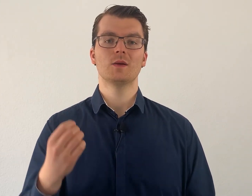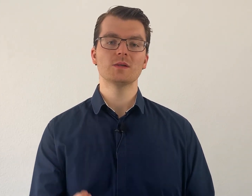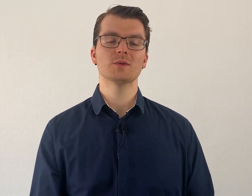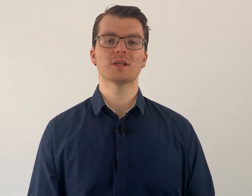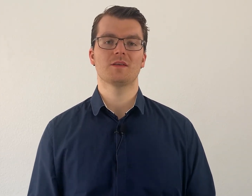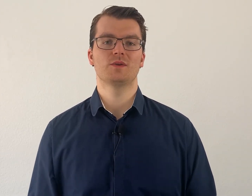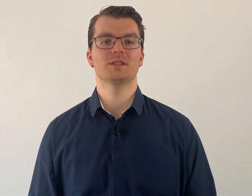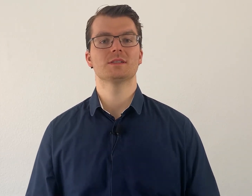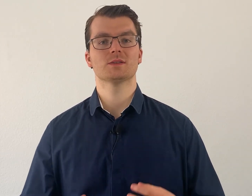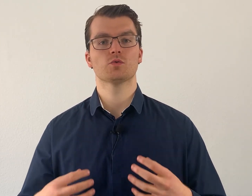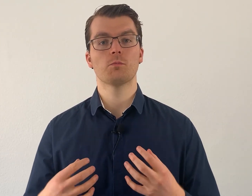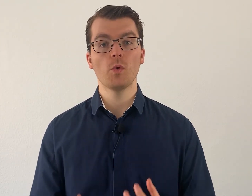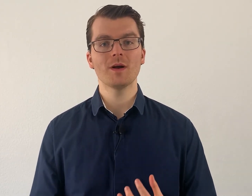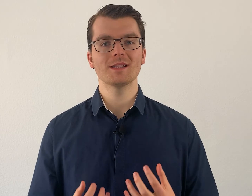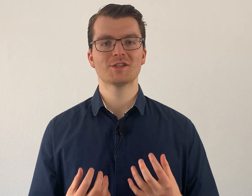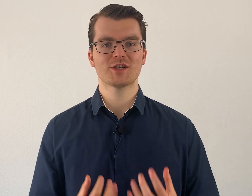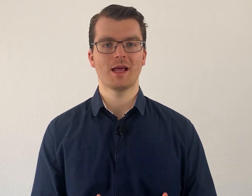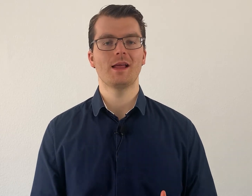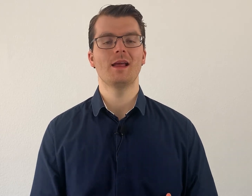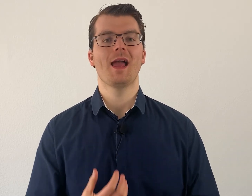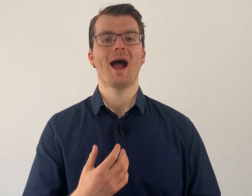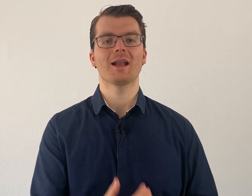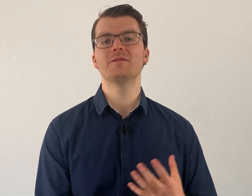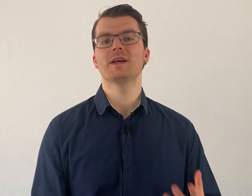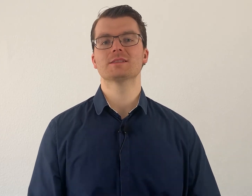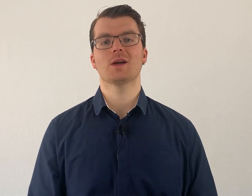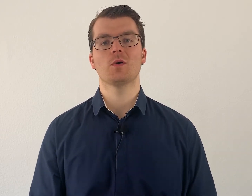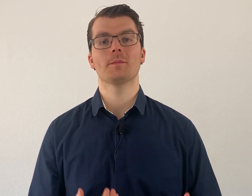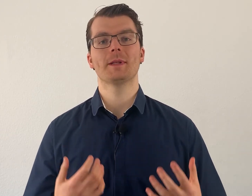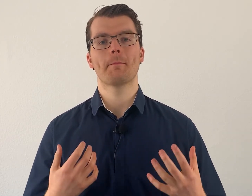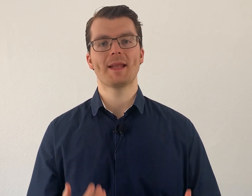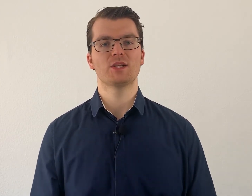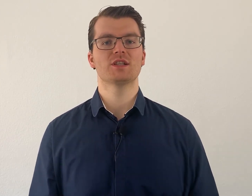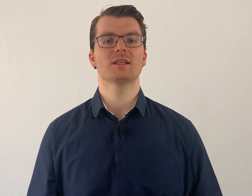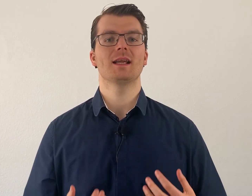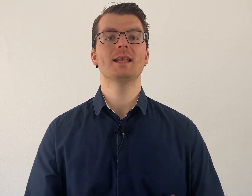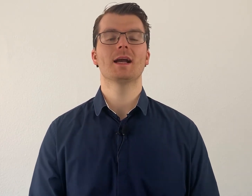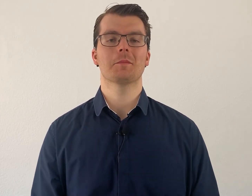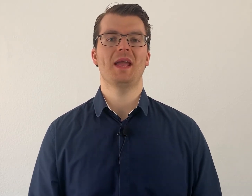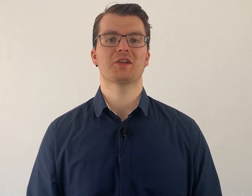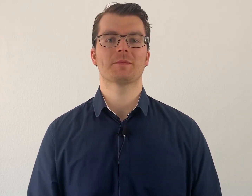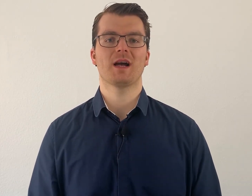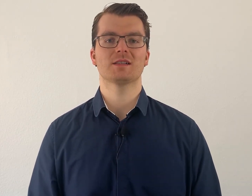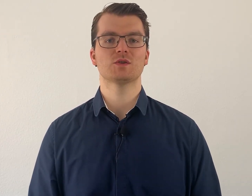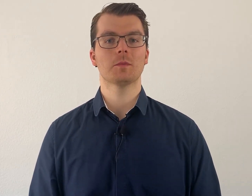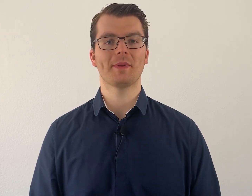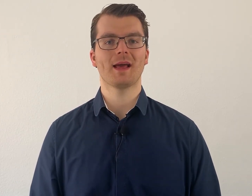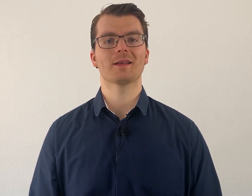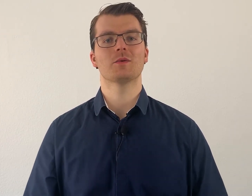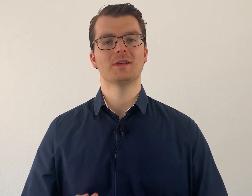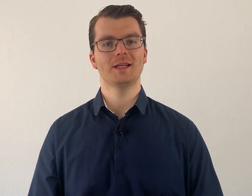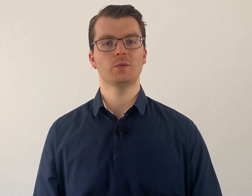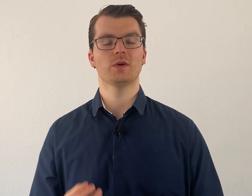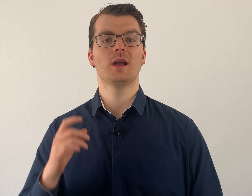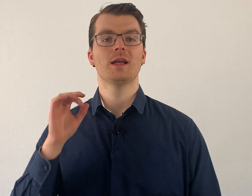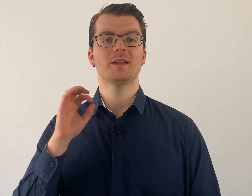Lösung dafür ist, dass du möglichst schnell anfängst, auch mit Menschen in der Gebärdensprache zu gebärden und nicht nur die